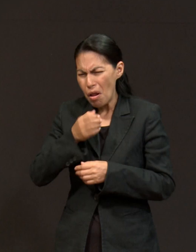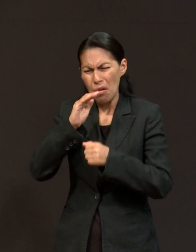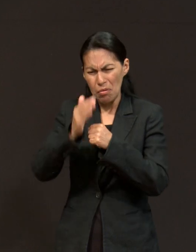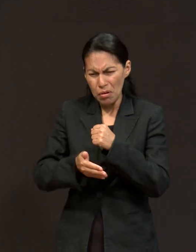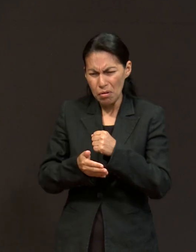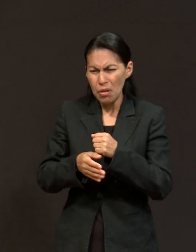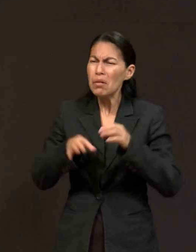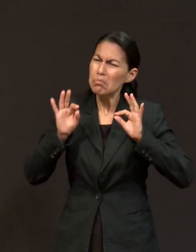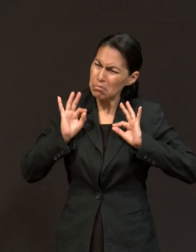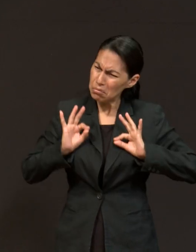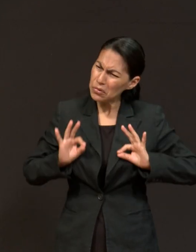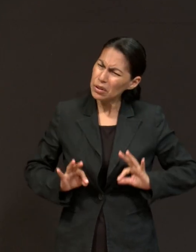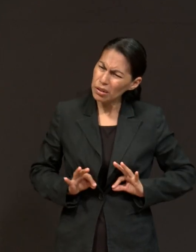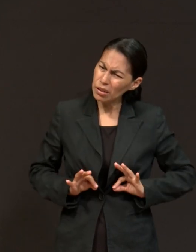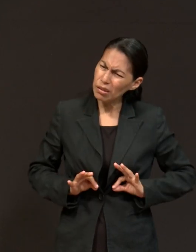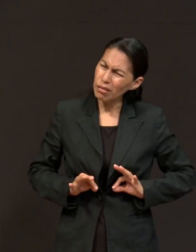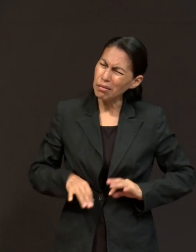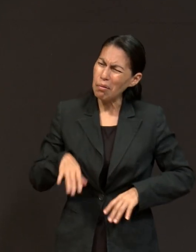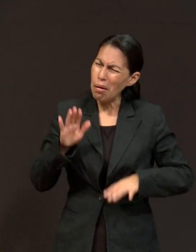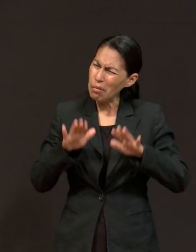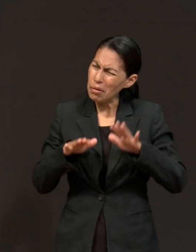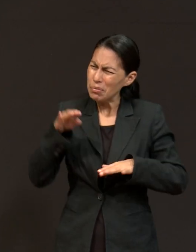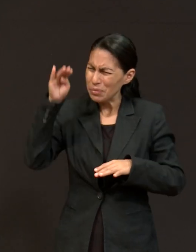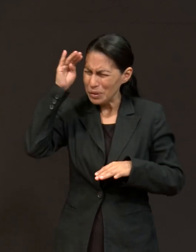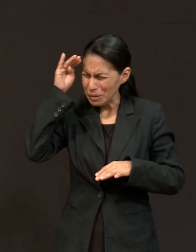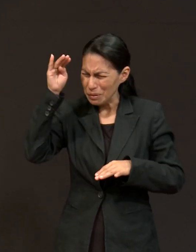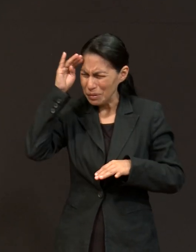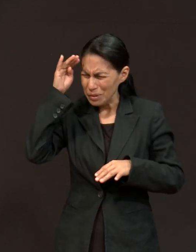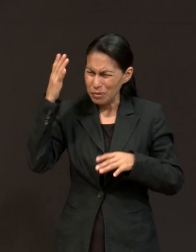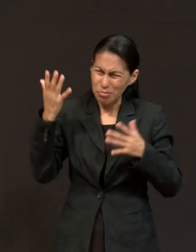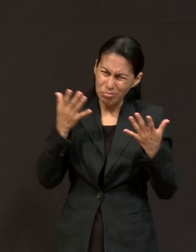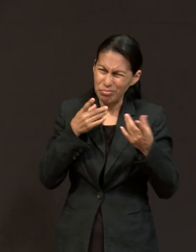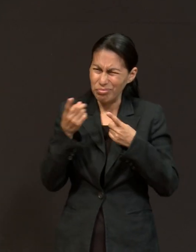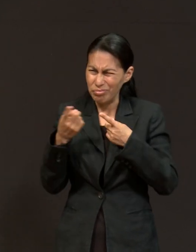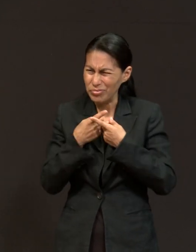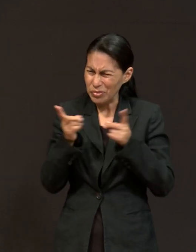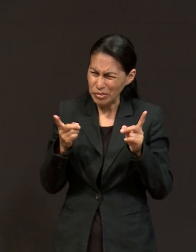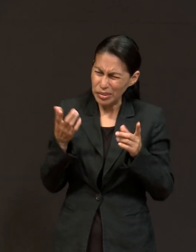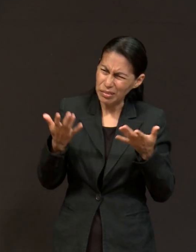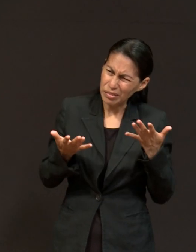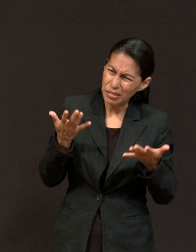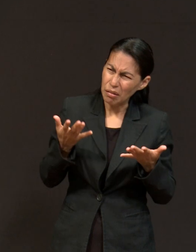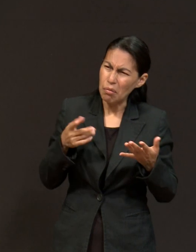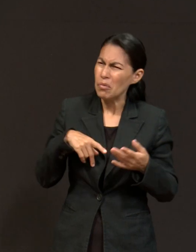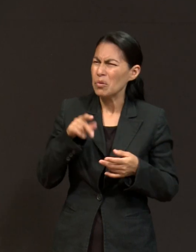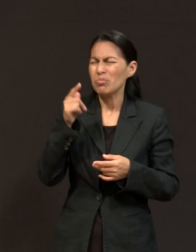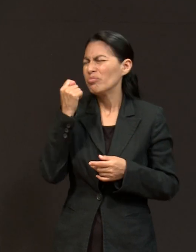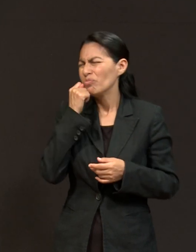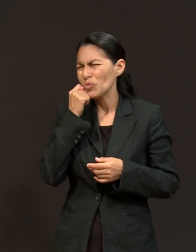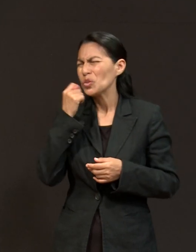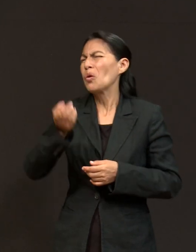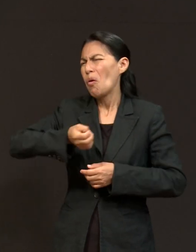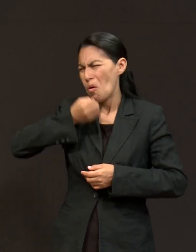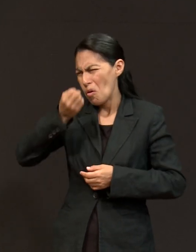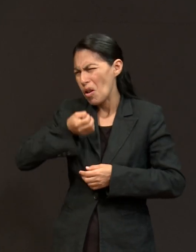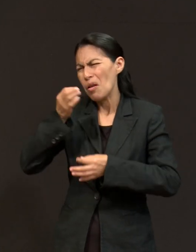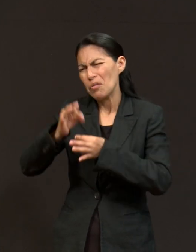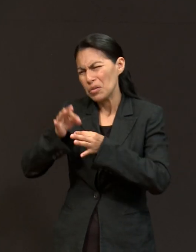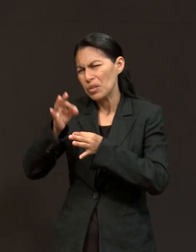lo seguía haciendo independientemente de mis propios pensamientos. Y llegó un punto en el que yo me di cuenta, dije, bueno, ahora